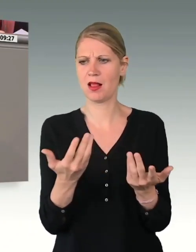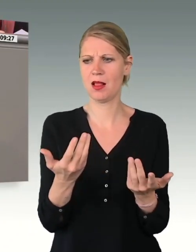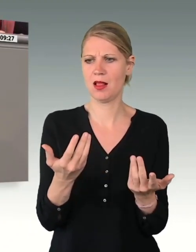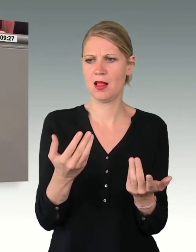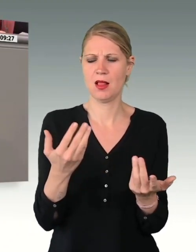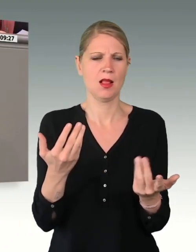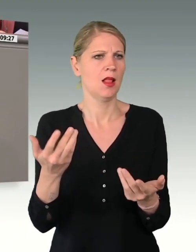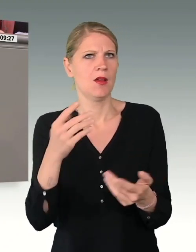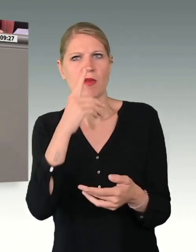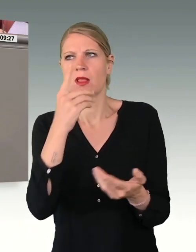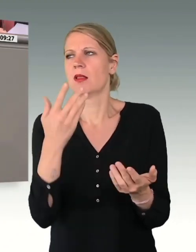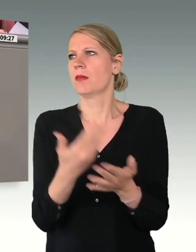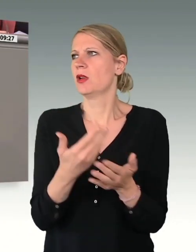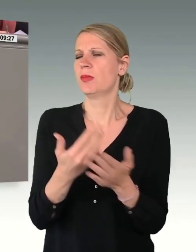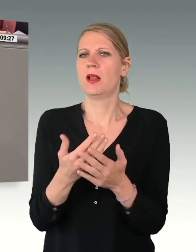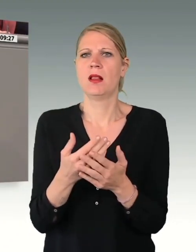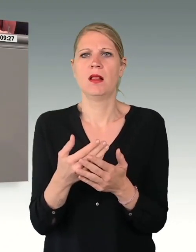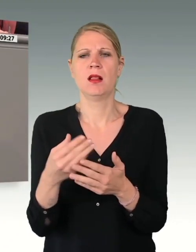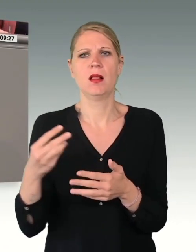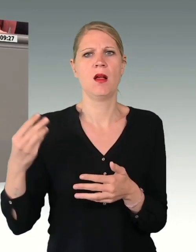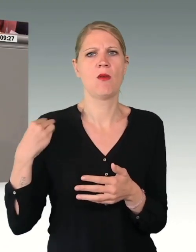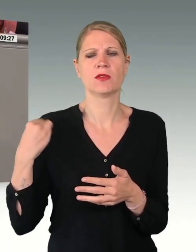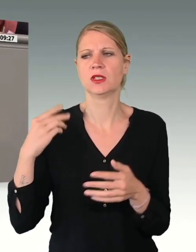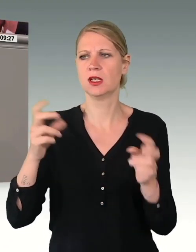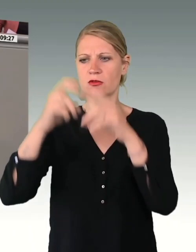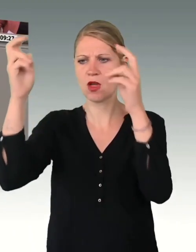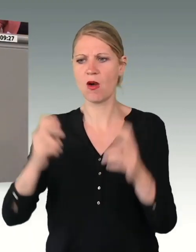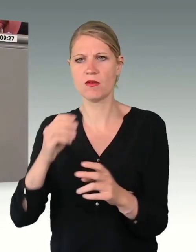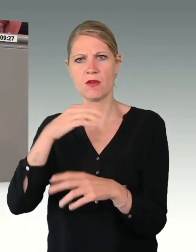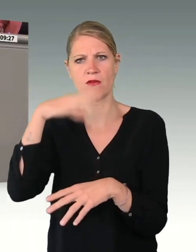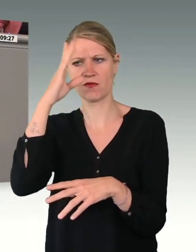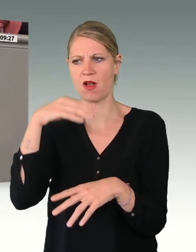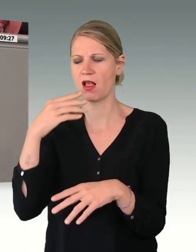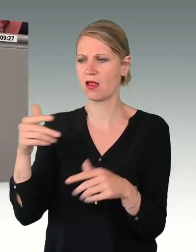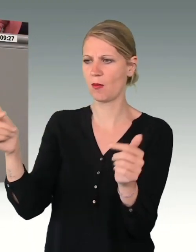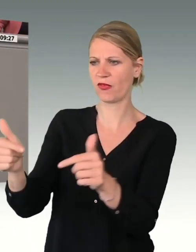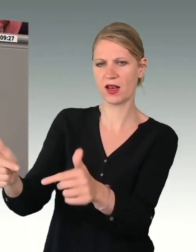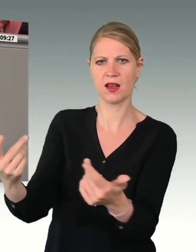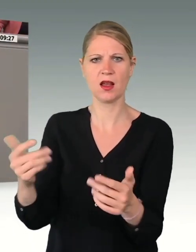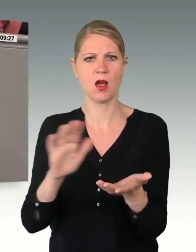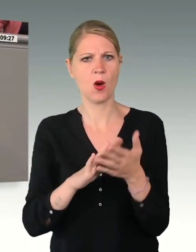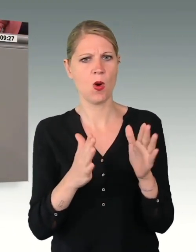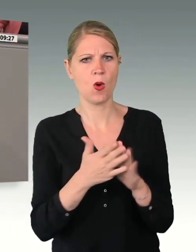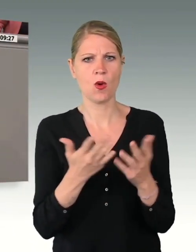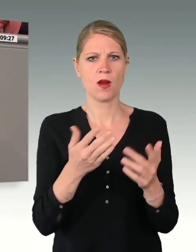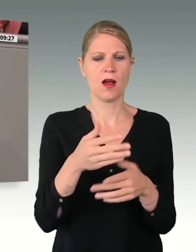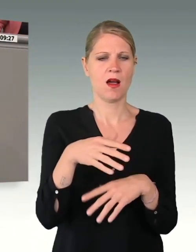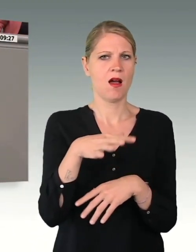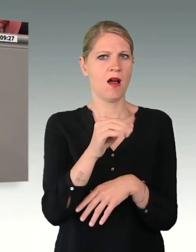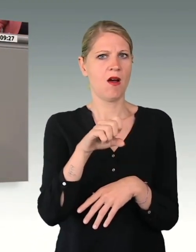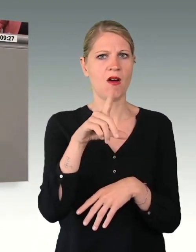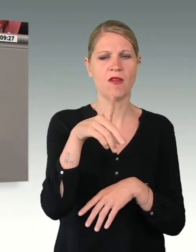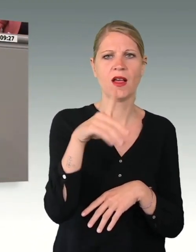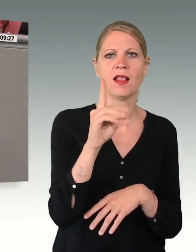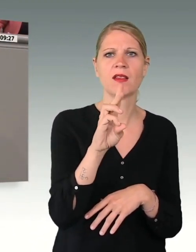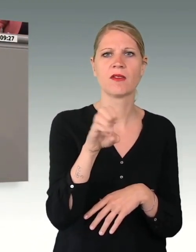Was bedeutet das für den Feldwebel, dessen zwei Kinder noch intensiv betreut werden müssen und dessen Frau voll berufstätig ist? Das